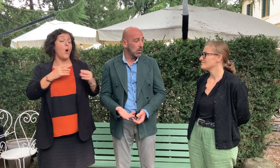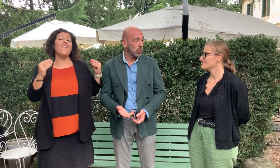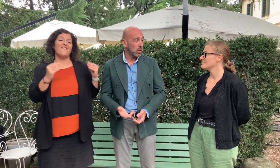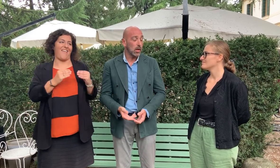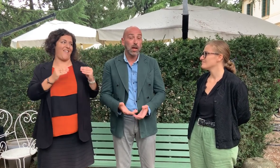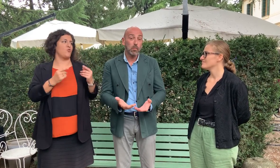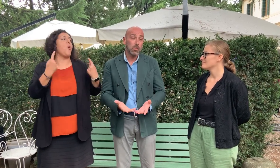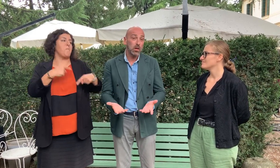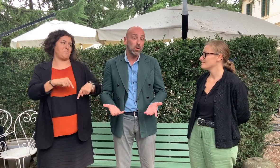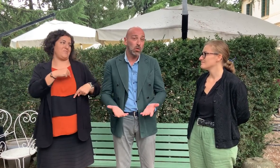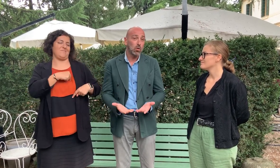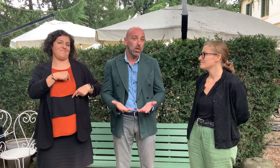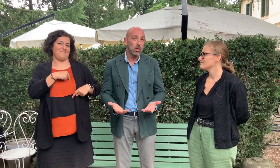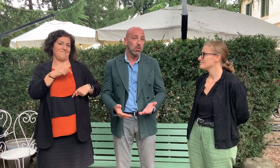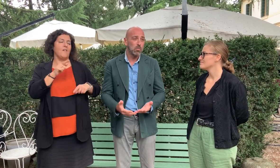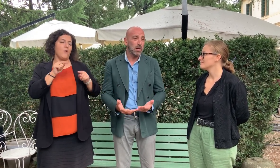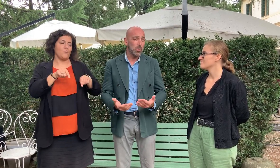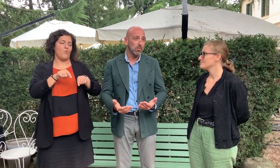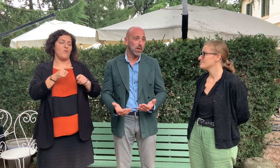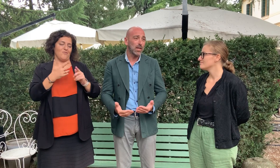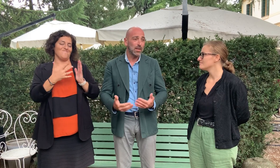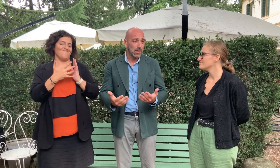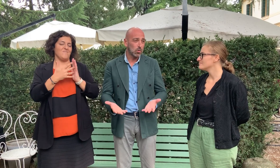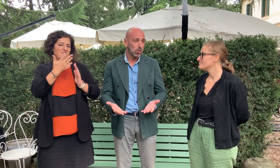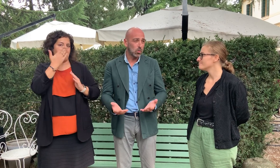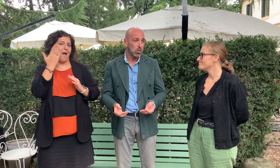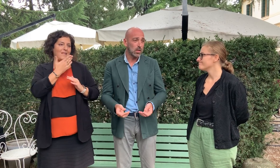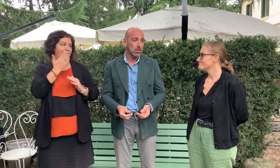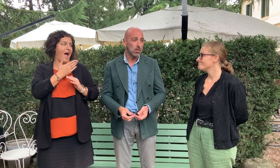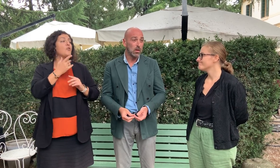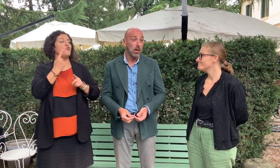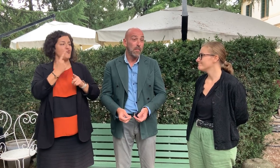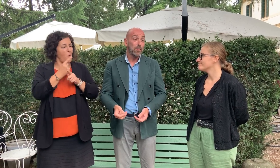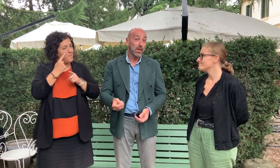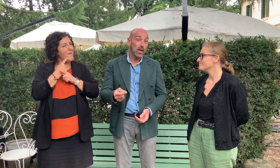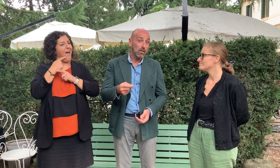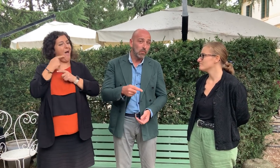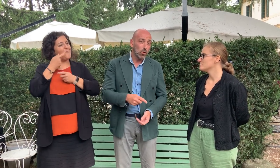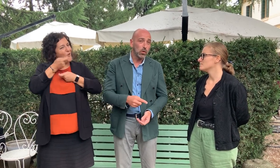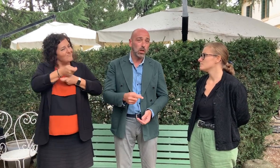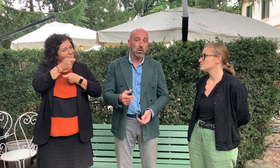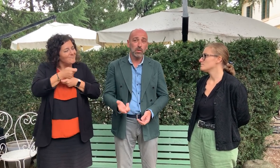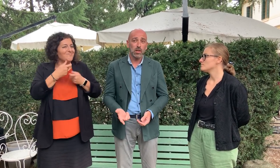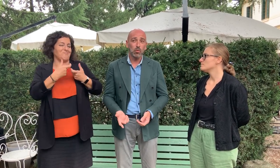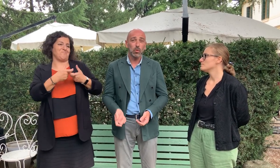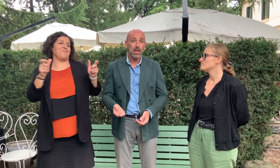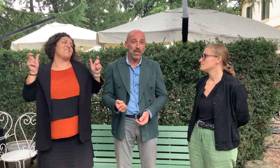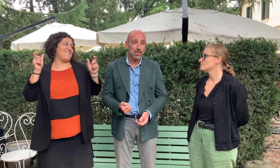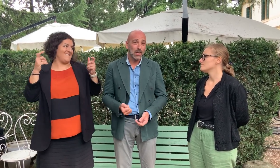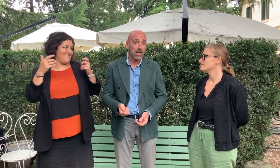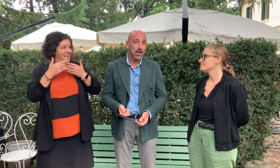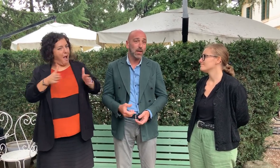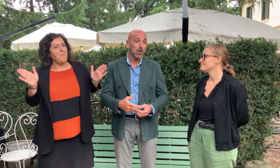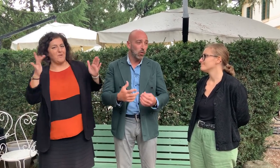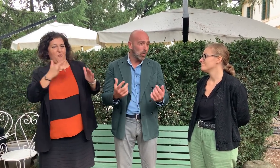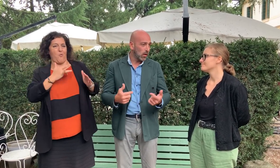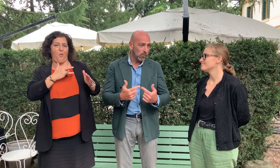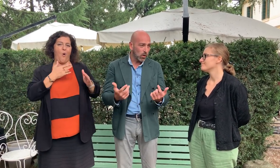cuore. Perché noi dobbiamo lavorare tanto su questo e voi dovete utilizzare, noi e voi